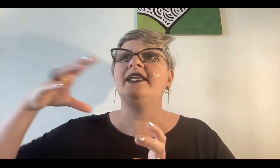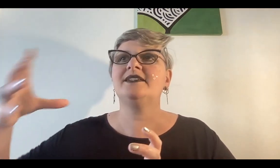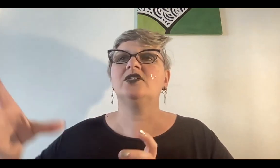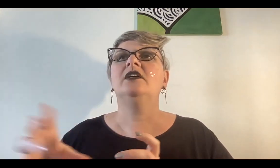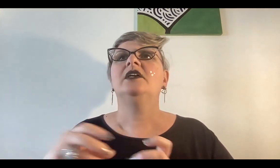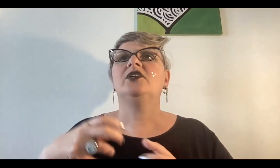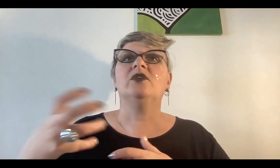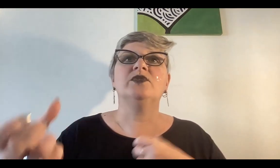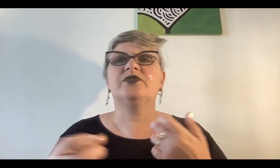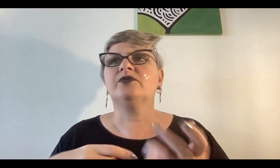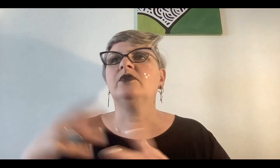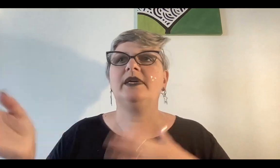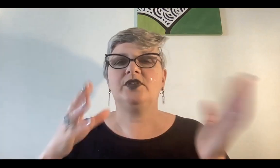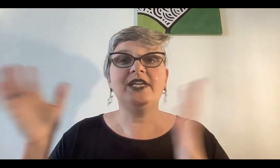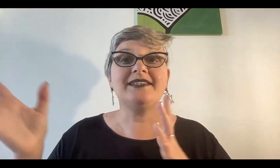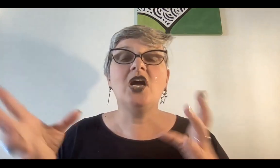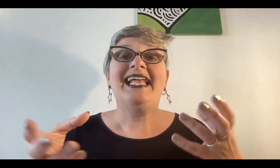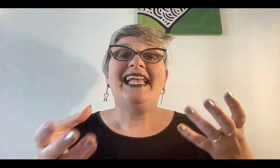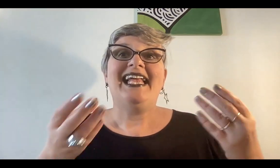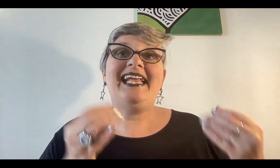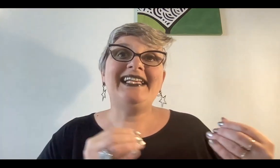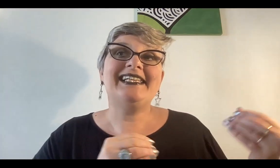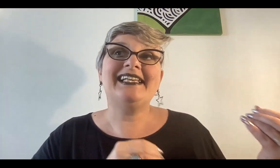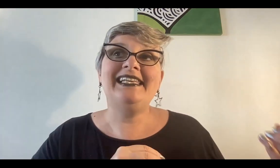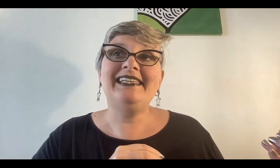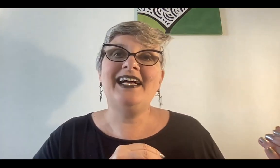en eso, no como dulce o truco, todo eso, es en realidad,